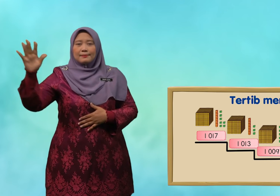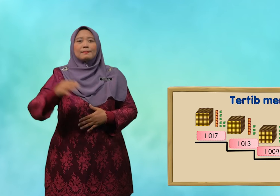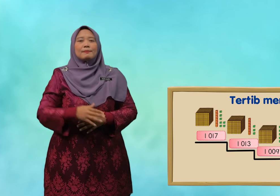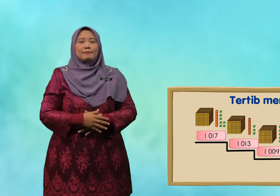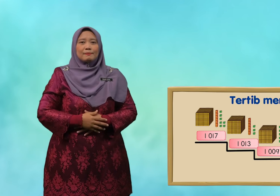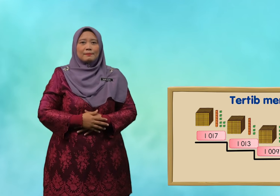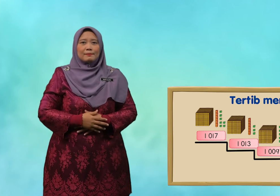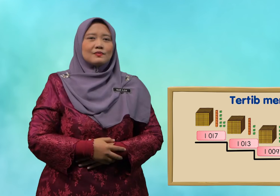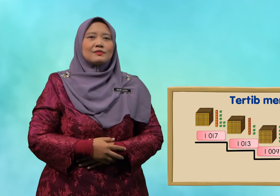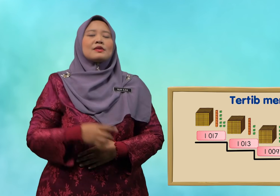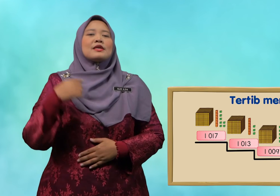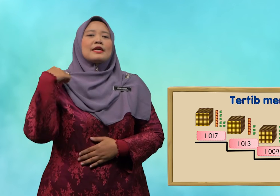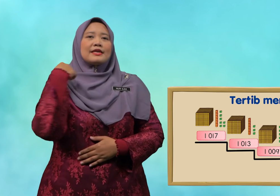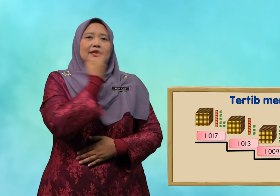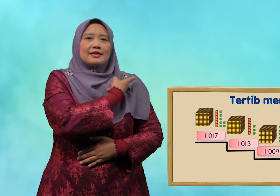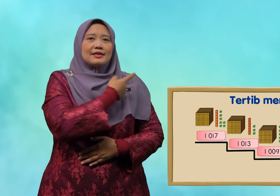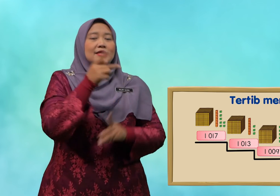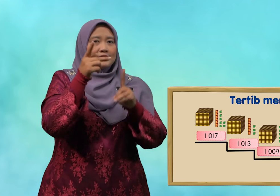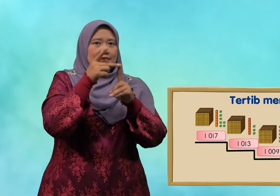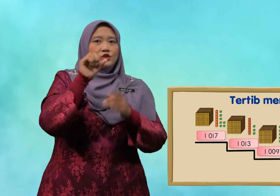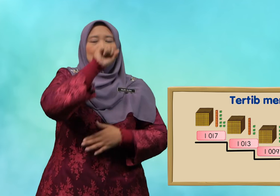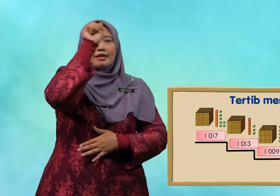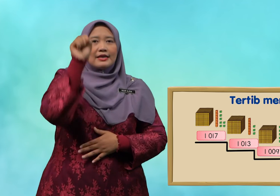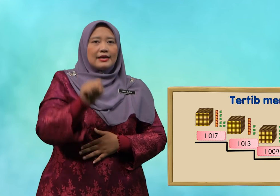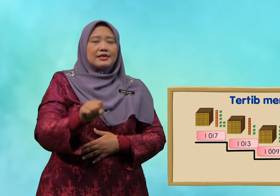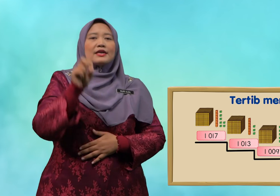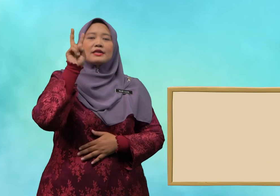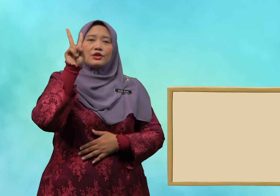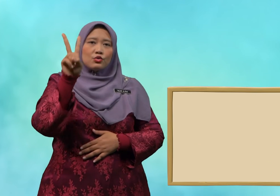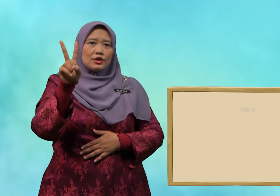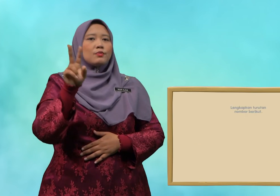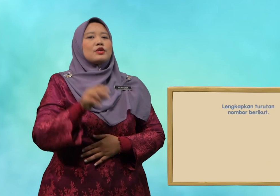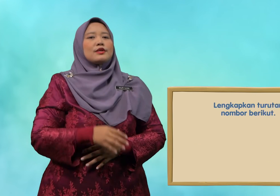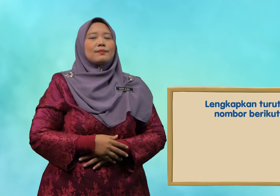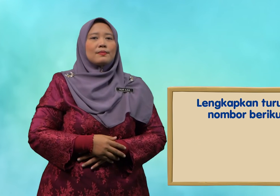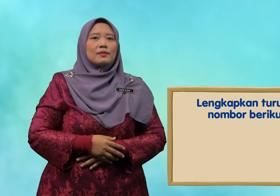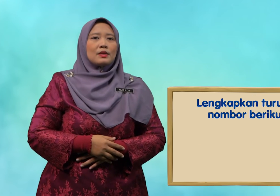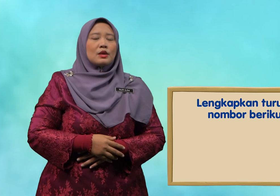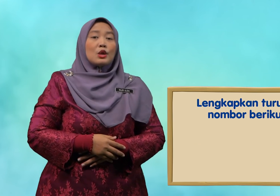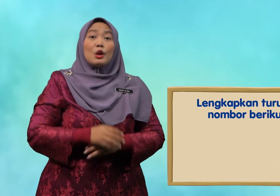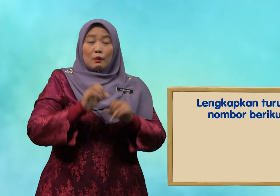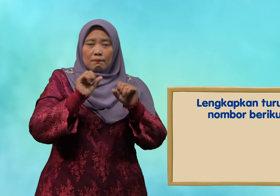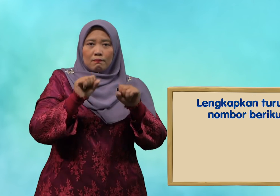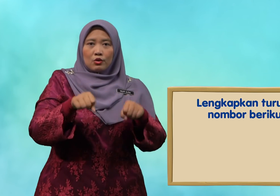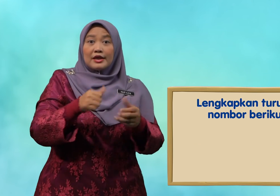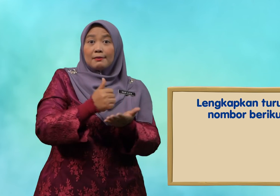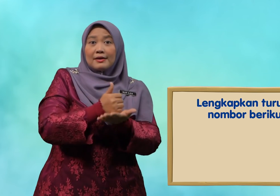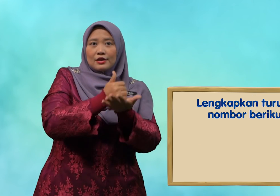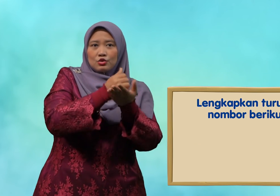kita ke soalan yang kedua pula boleh bantu